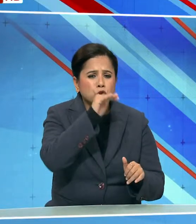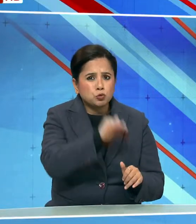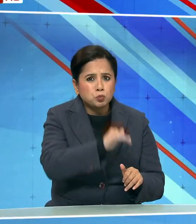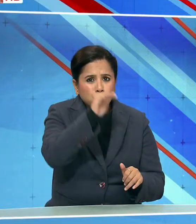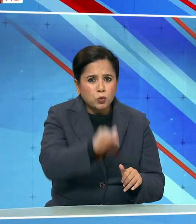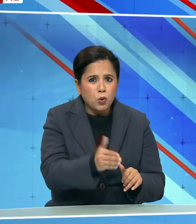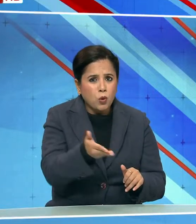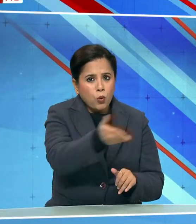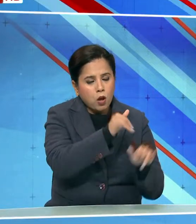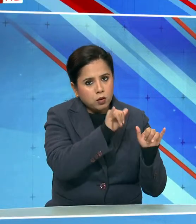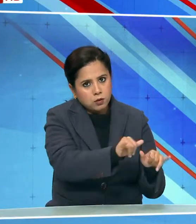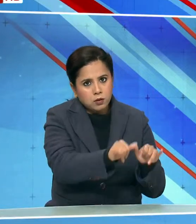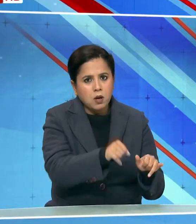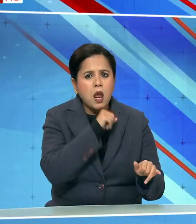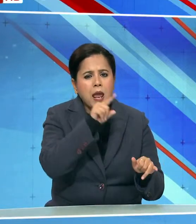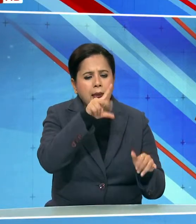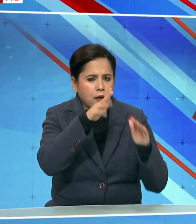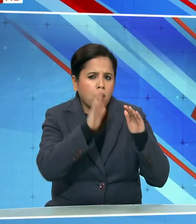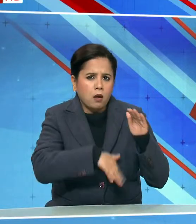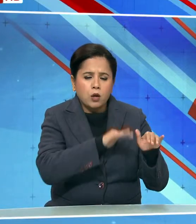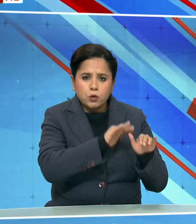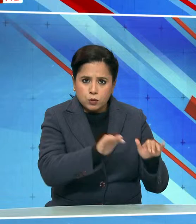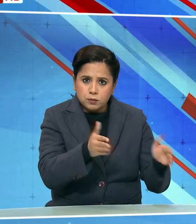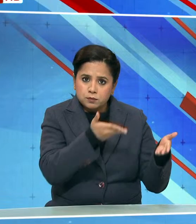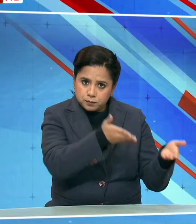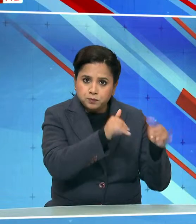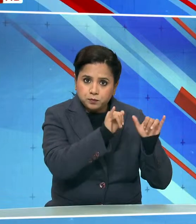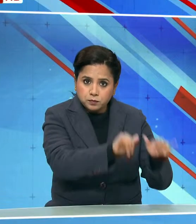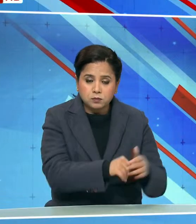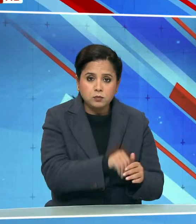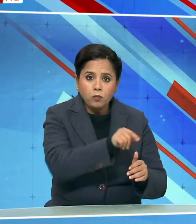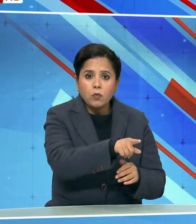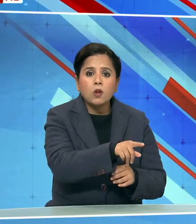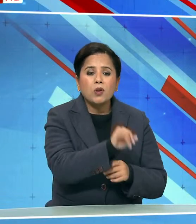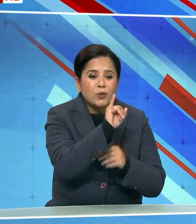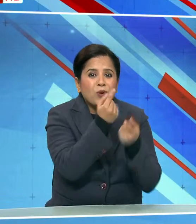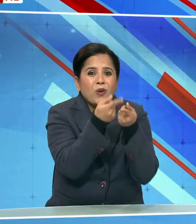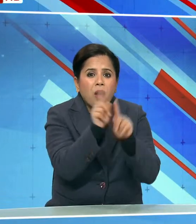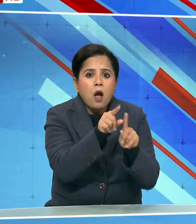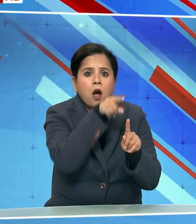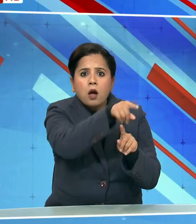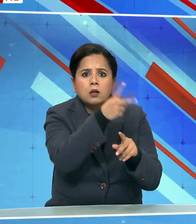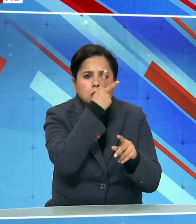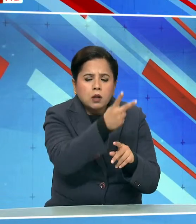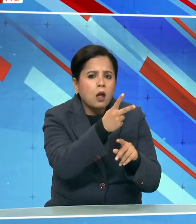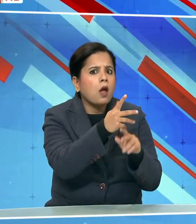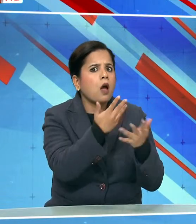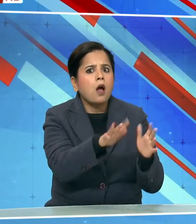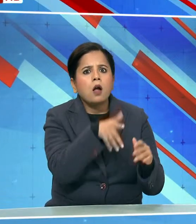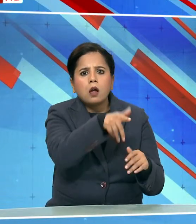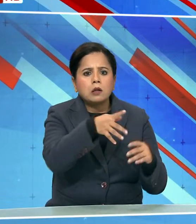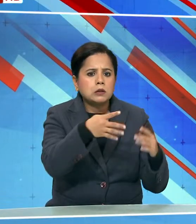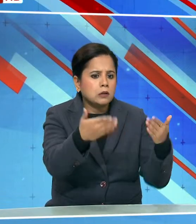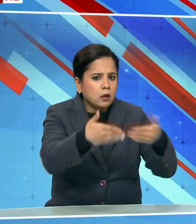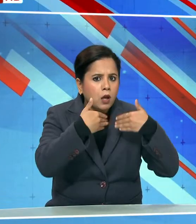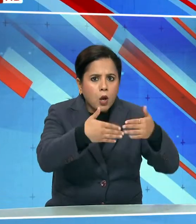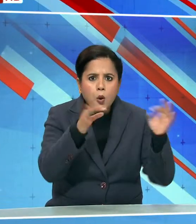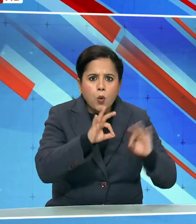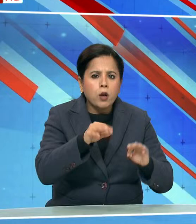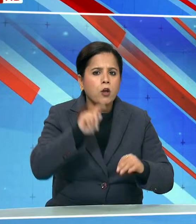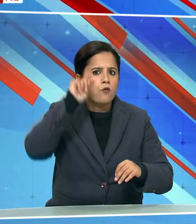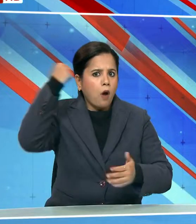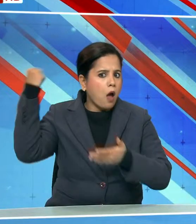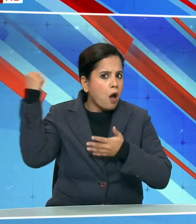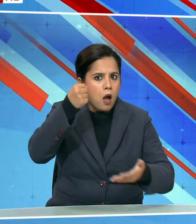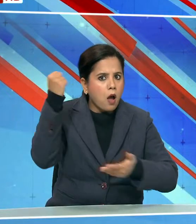लड बच्चियों के बात्रूम में दरवाजे नहीं लगाए गए थी विदेशी फंडिंग आती थी